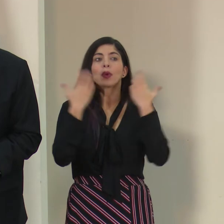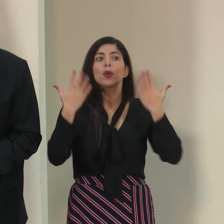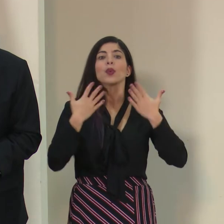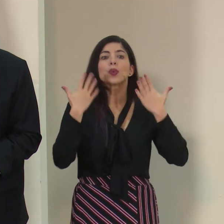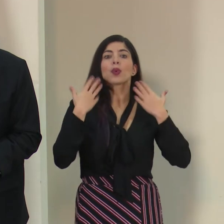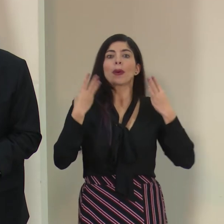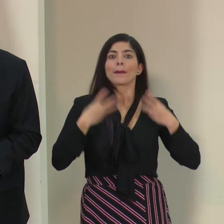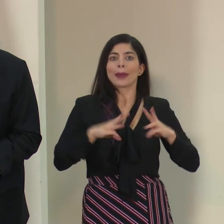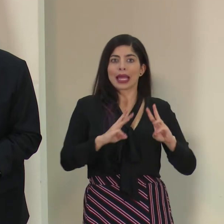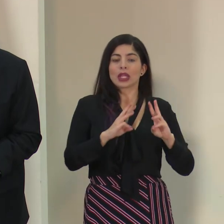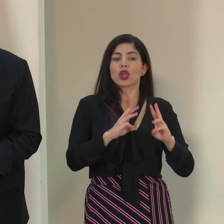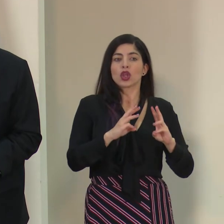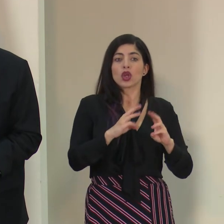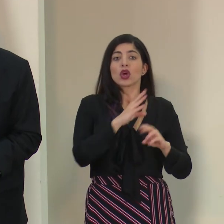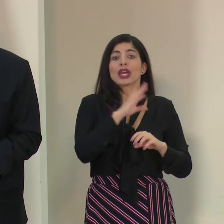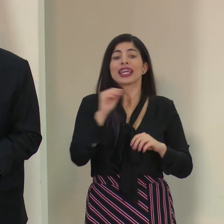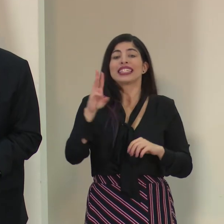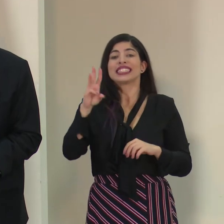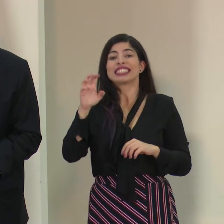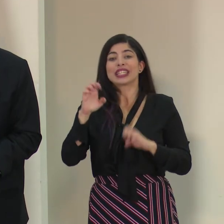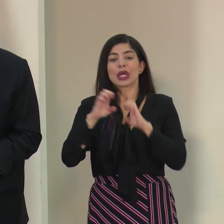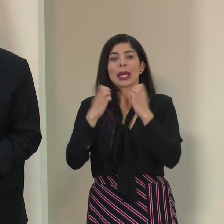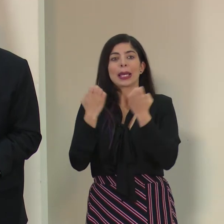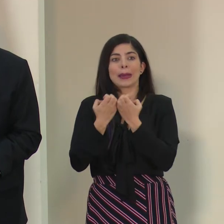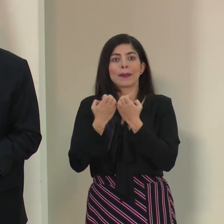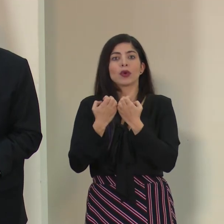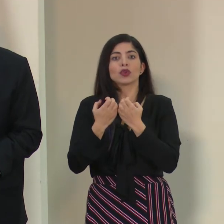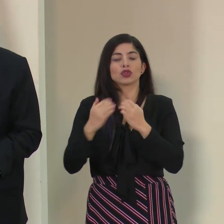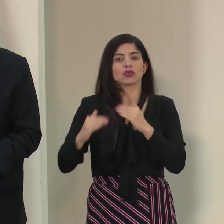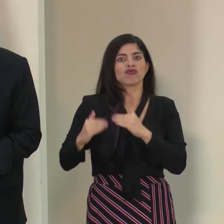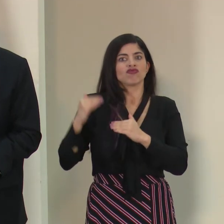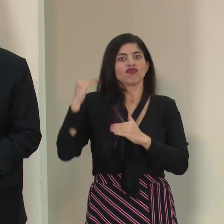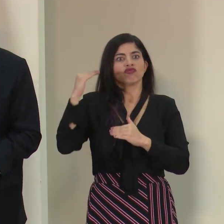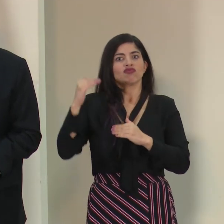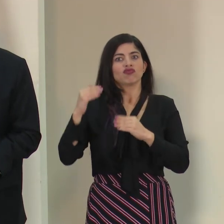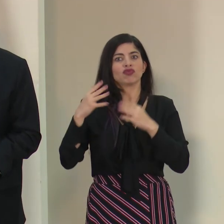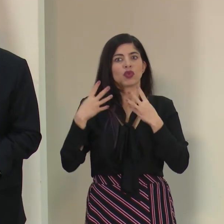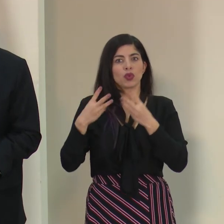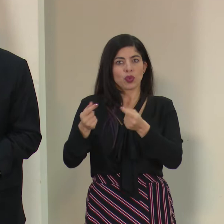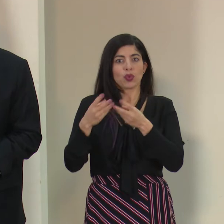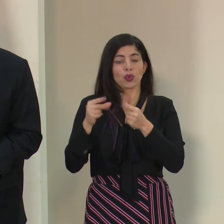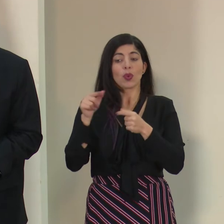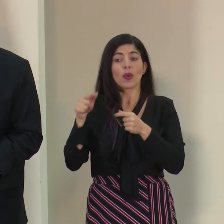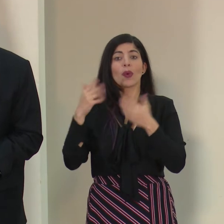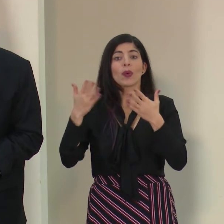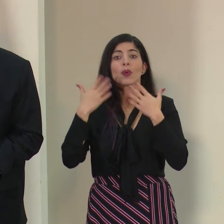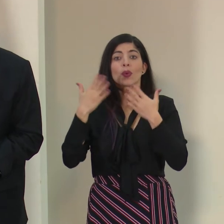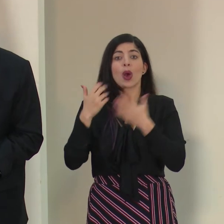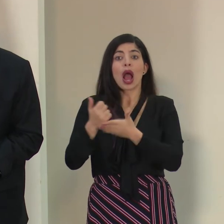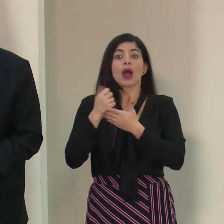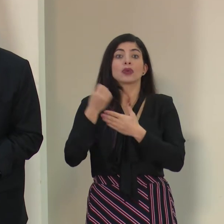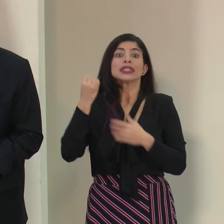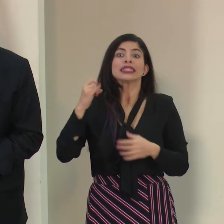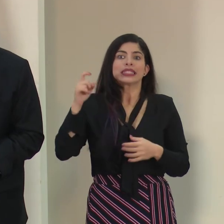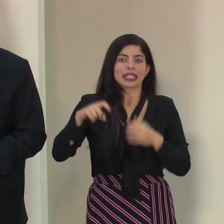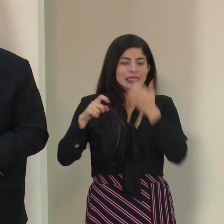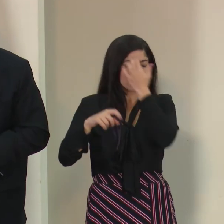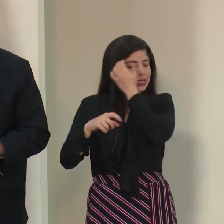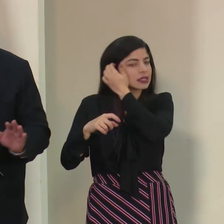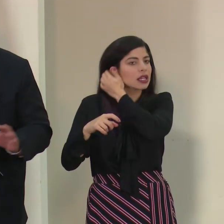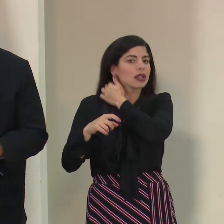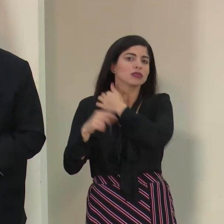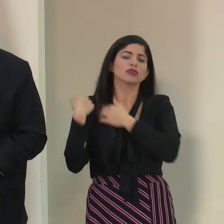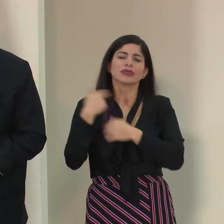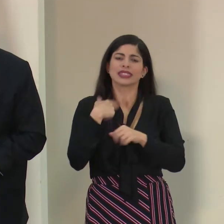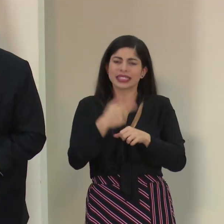mecánica asistida y 600 equipos de ventilación de alto flujo, que este es otro tipo de ventilación que se utilizaría en caso necesario. Seguimos